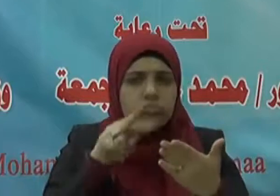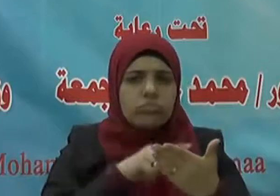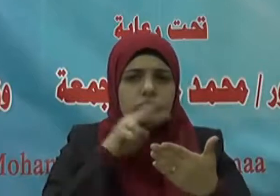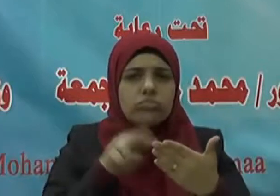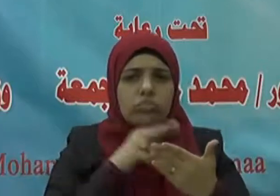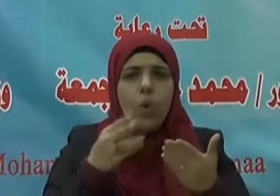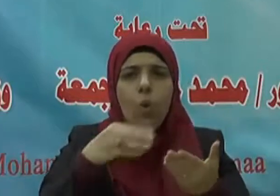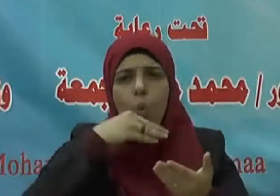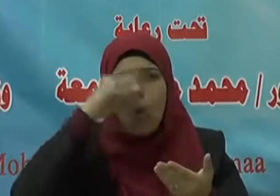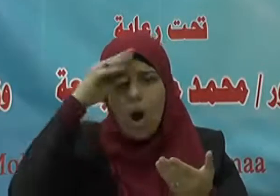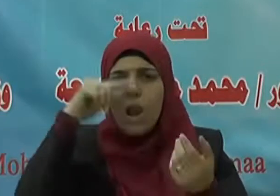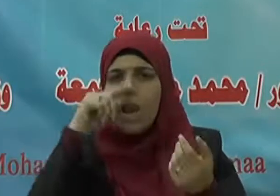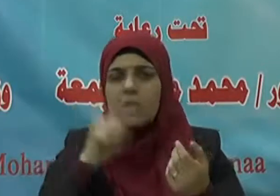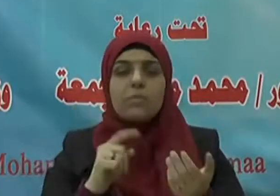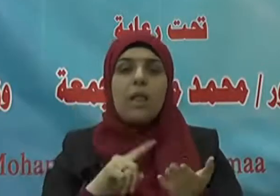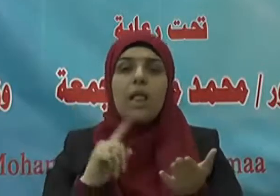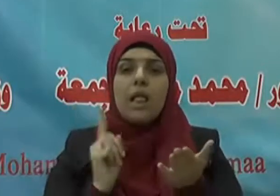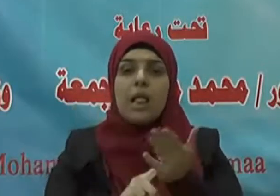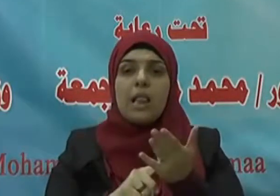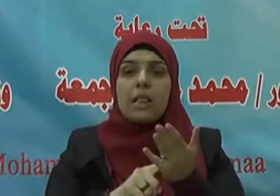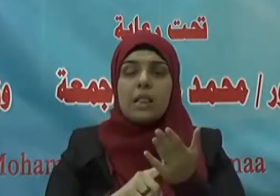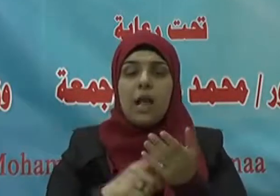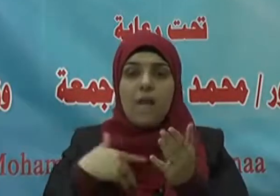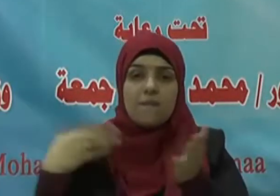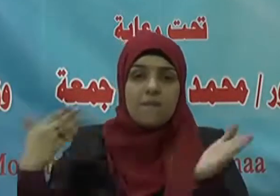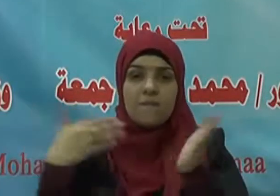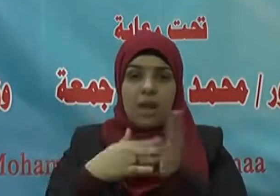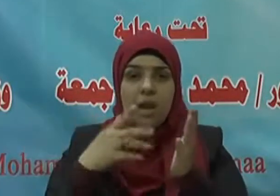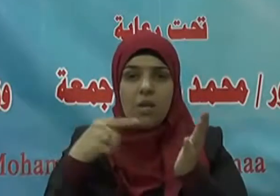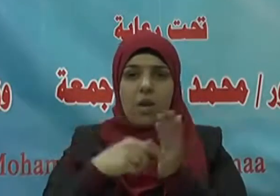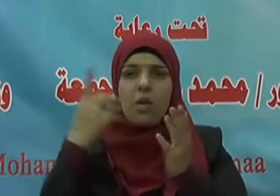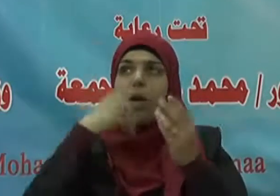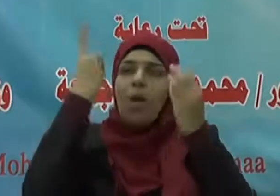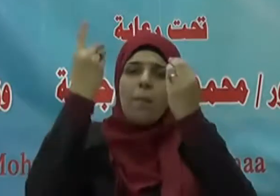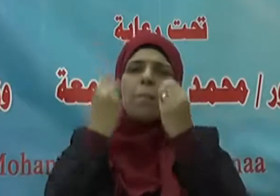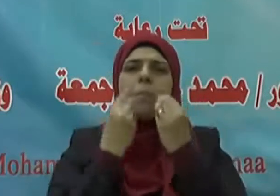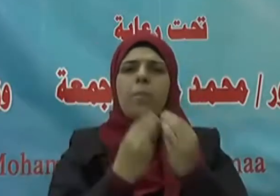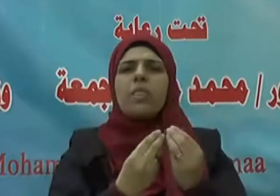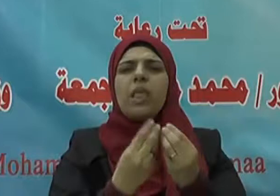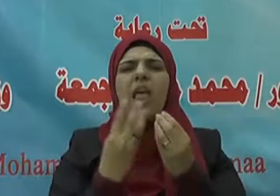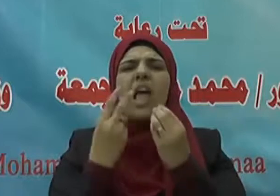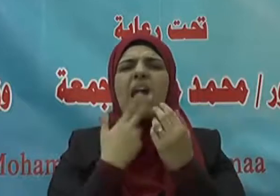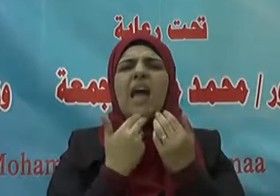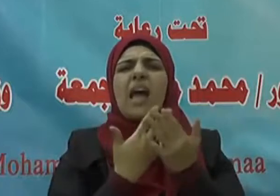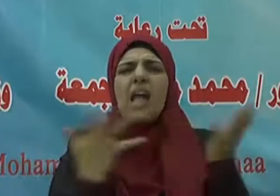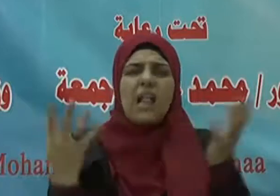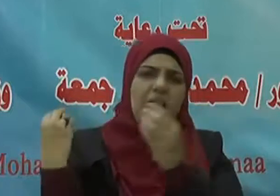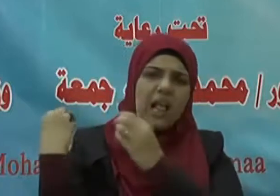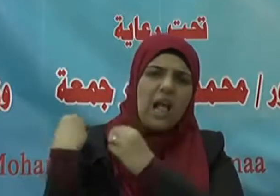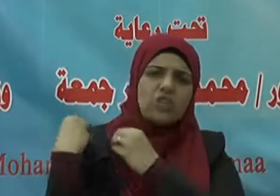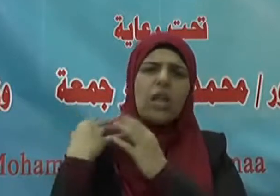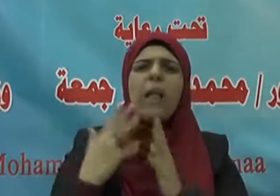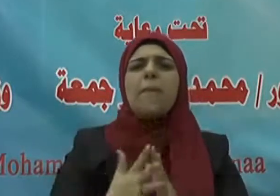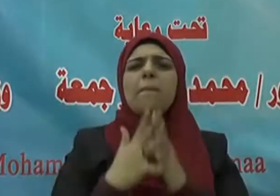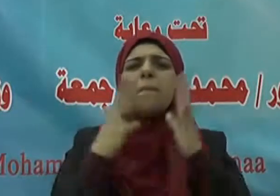القرآن ترتيلا إنا سنلقي عليك قولا ثقيلا